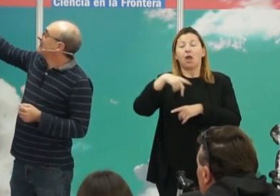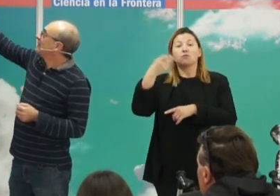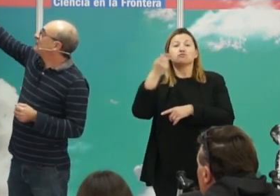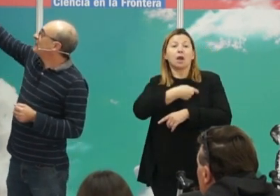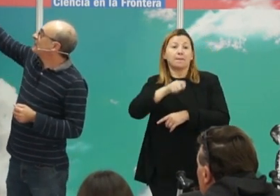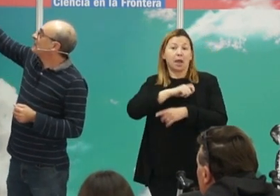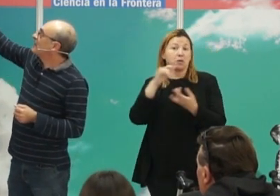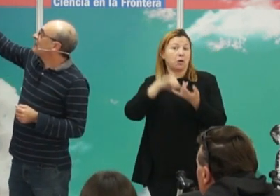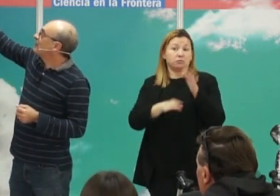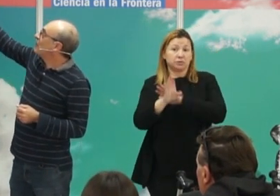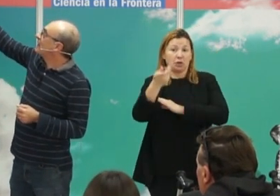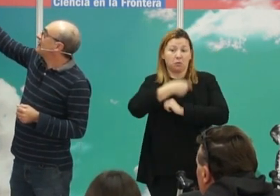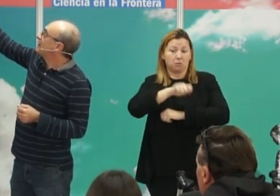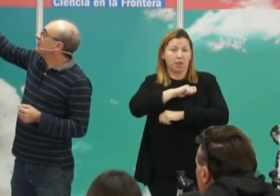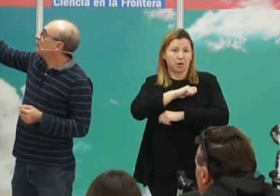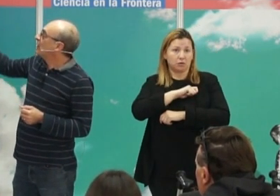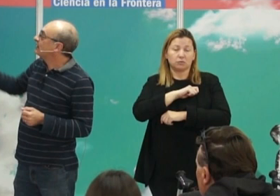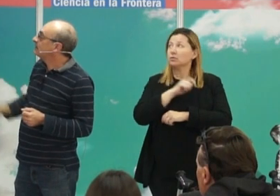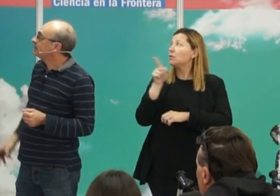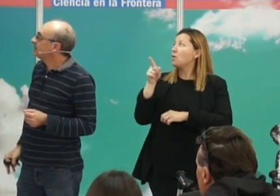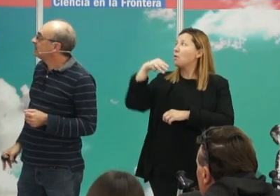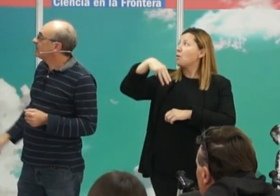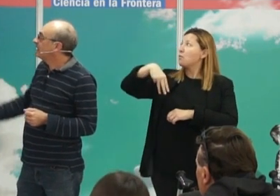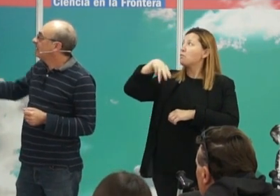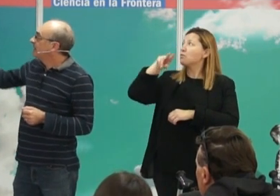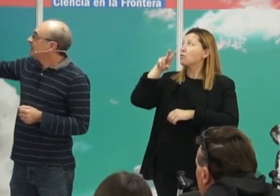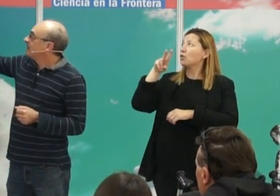un español con una con mora es un molato